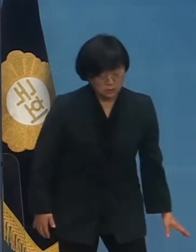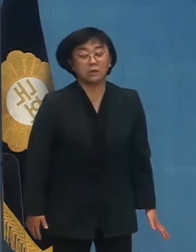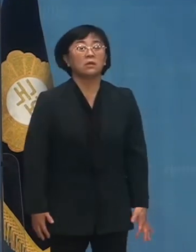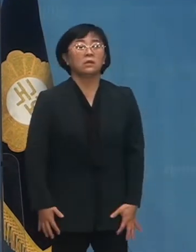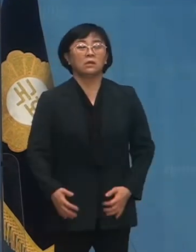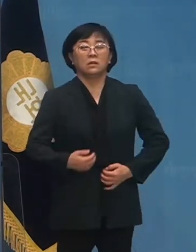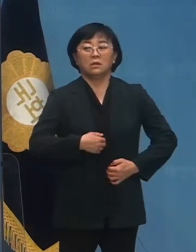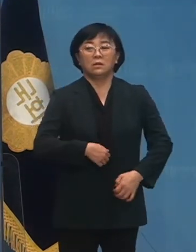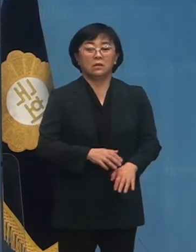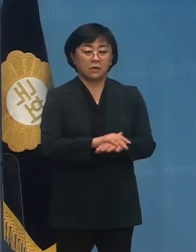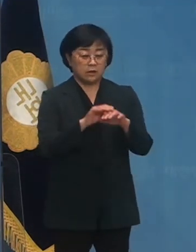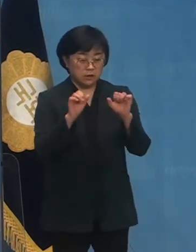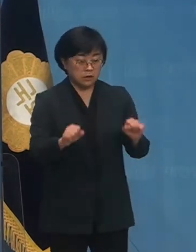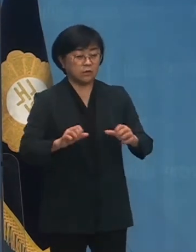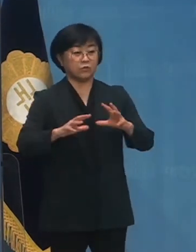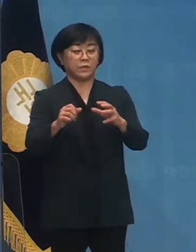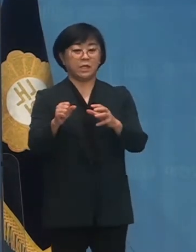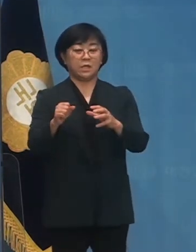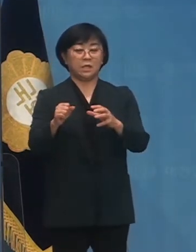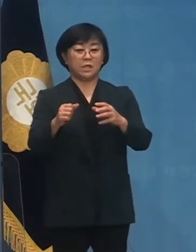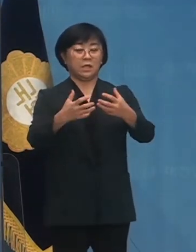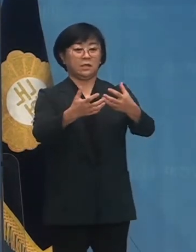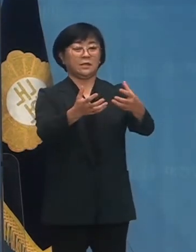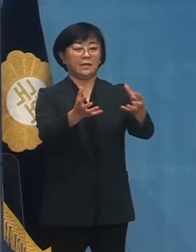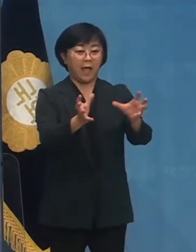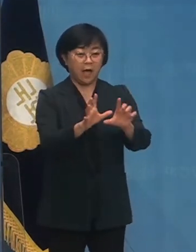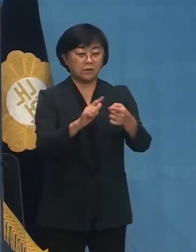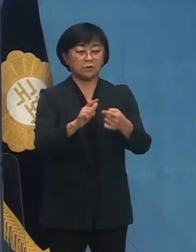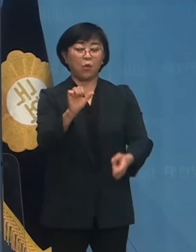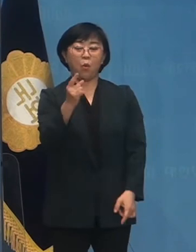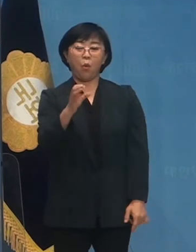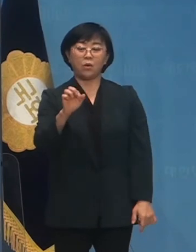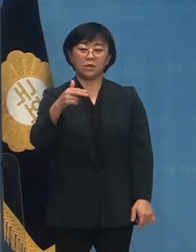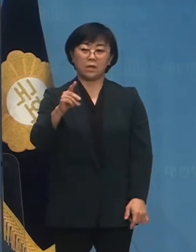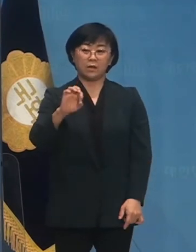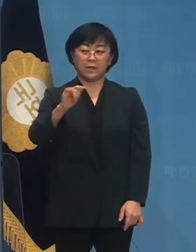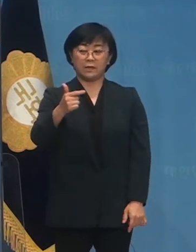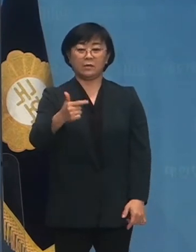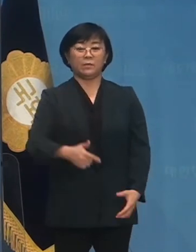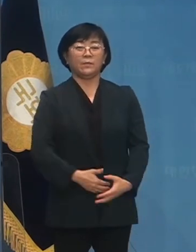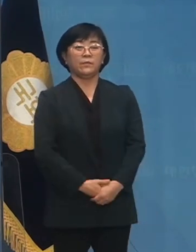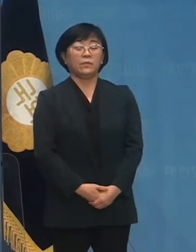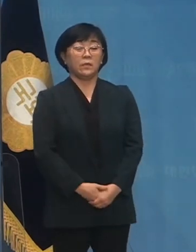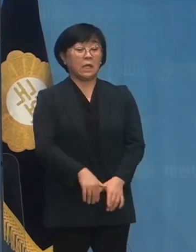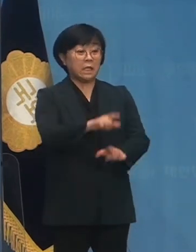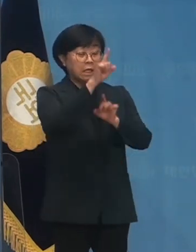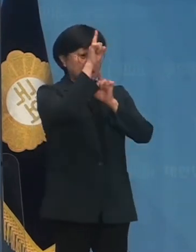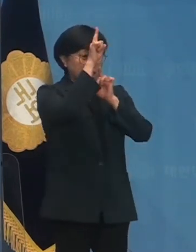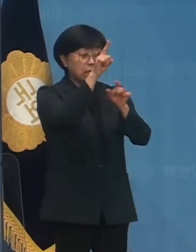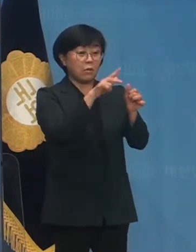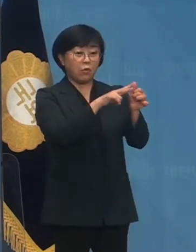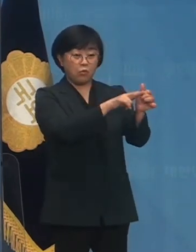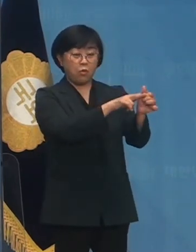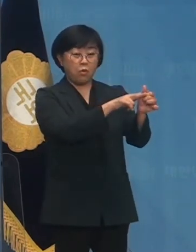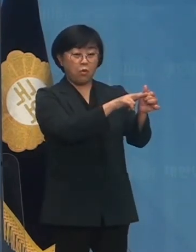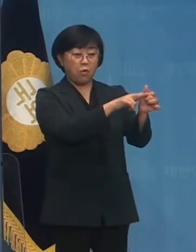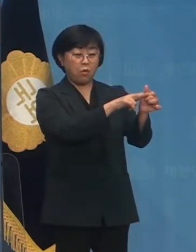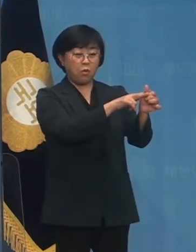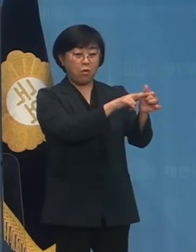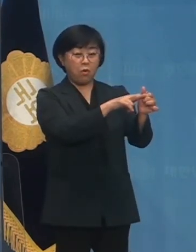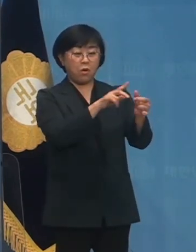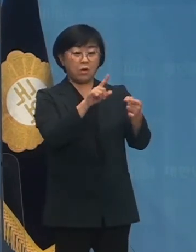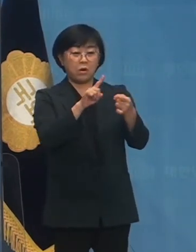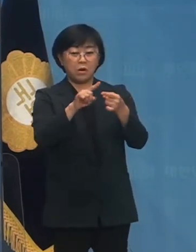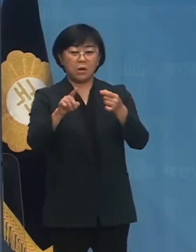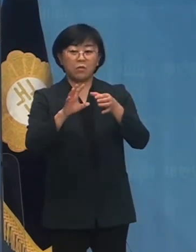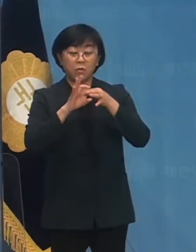네, 안녕하세요. 국민의당 중앙선대위원인 송경희입니다. 이재명 후보의 풀리듬 공약